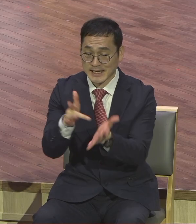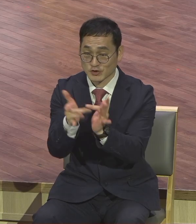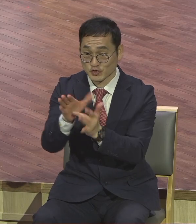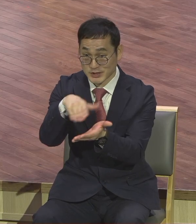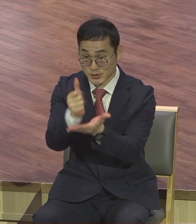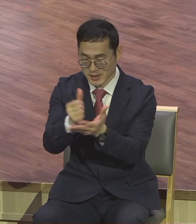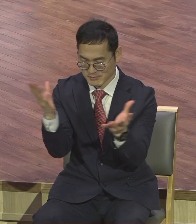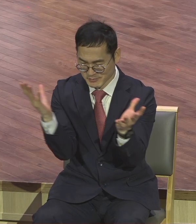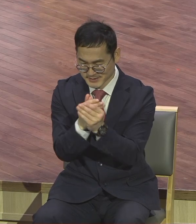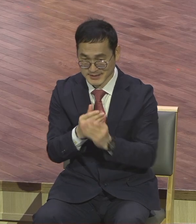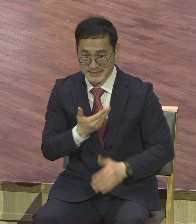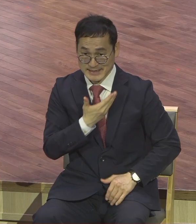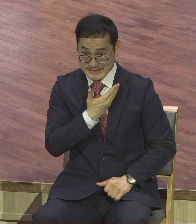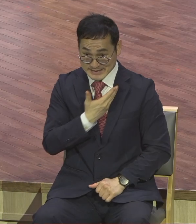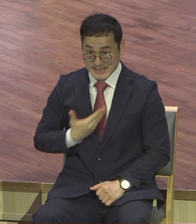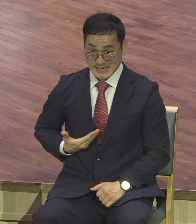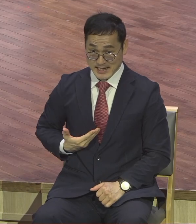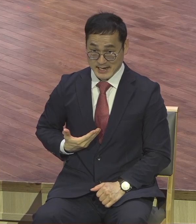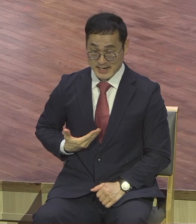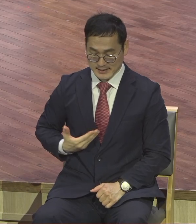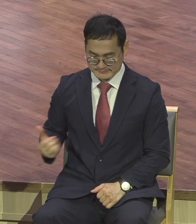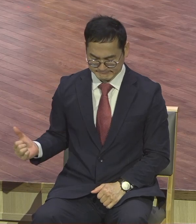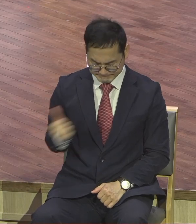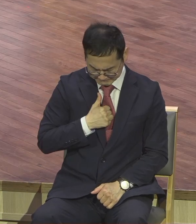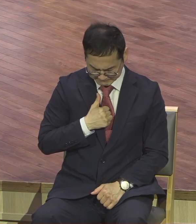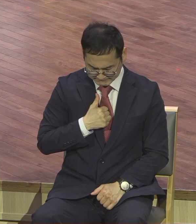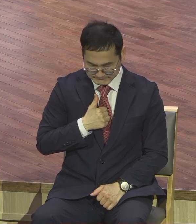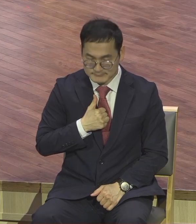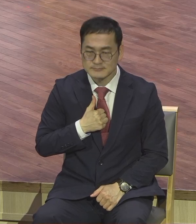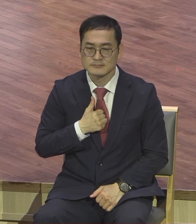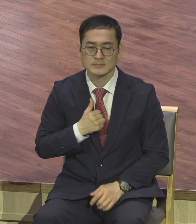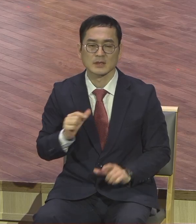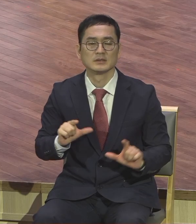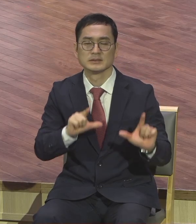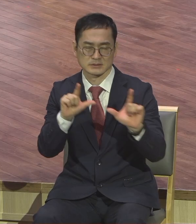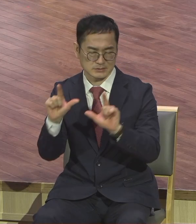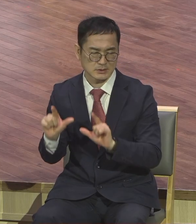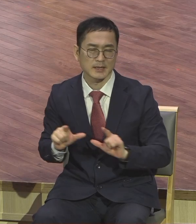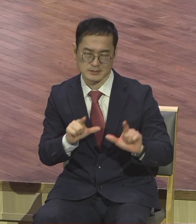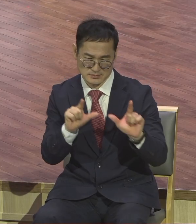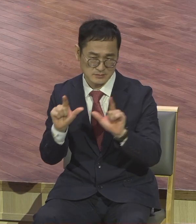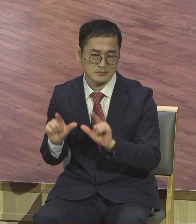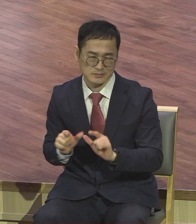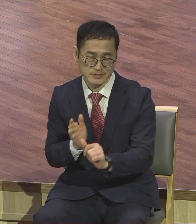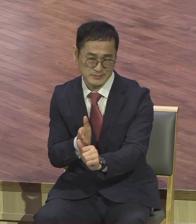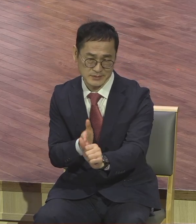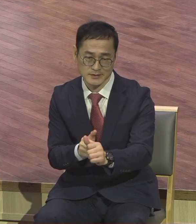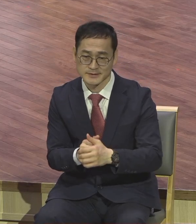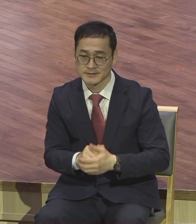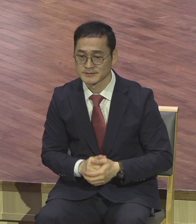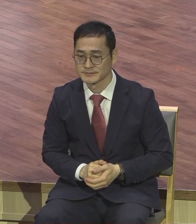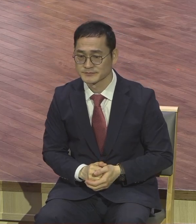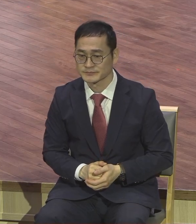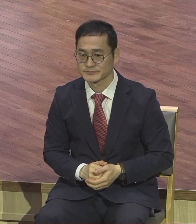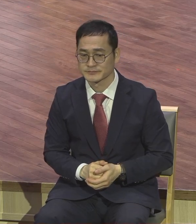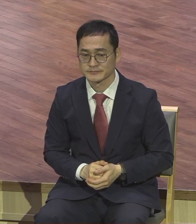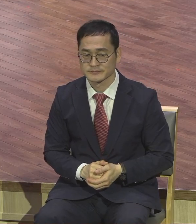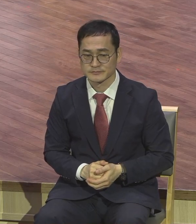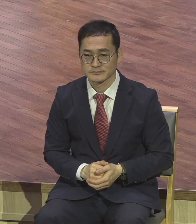분명한 영적 정체성을 가지고 끝내야 돼요. 이거 뭐 성경 공부합니까 지금? 그런 갈표에 교회 나올 거 뭐 있어요.